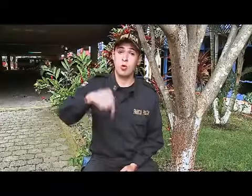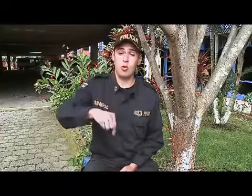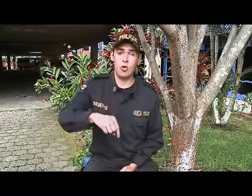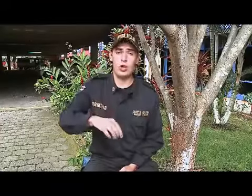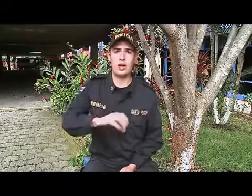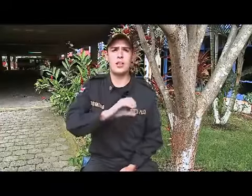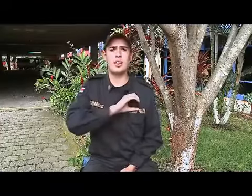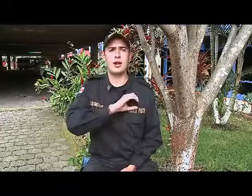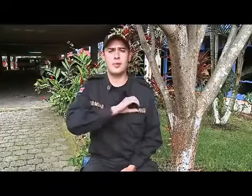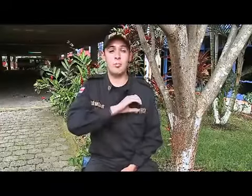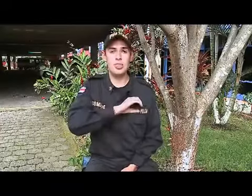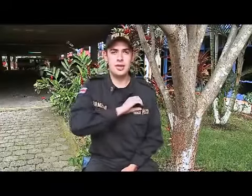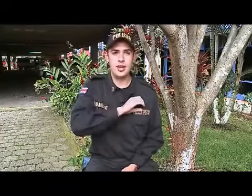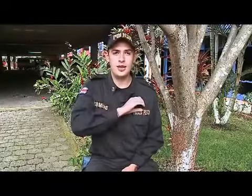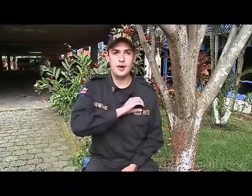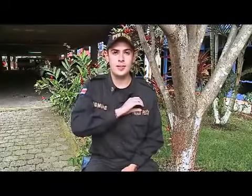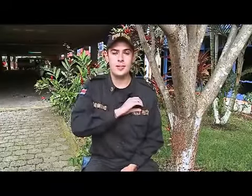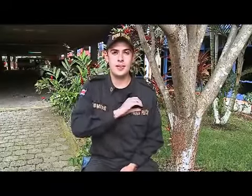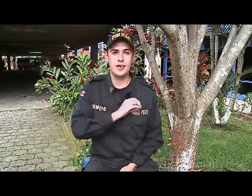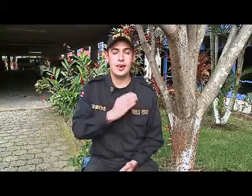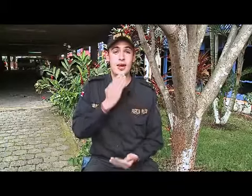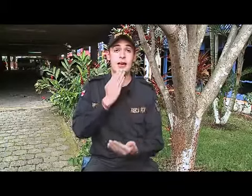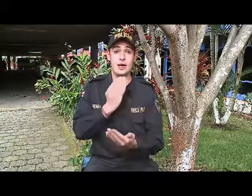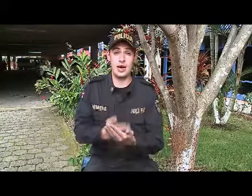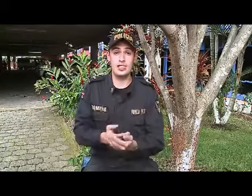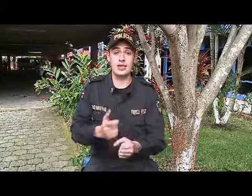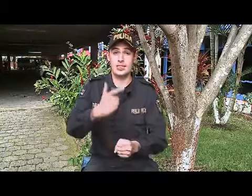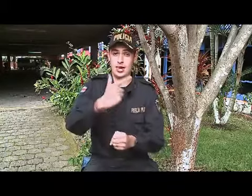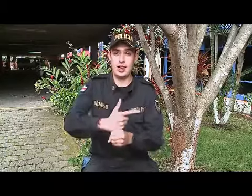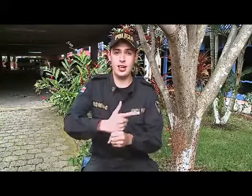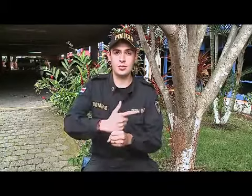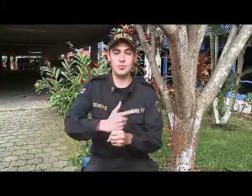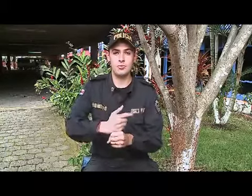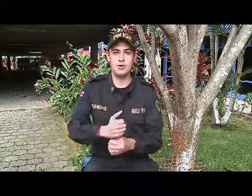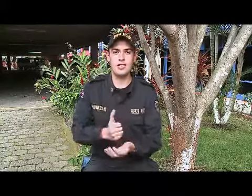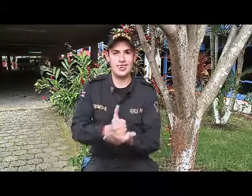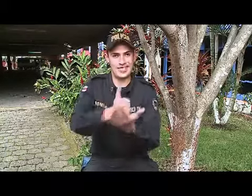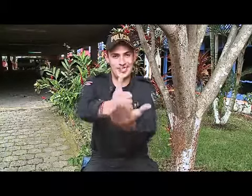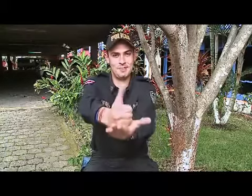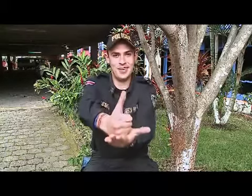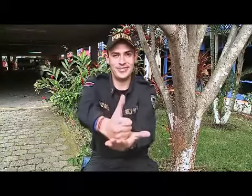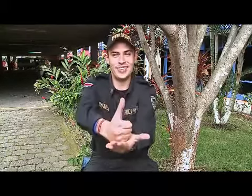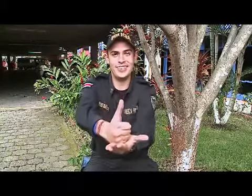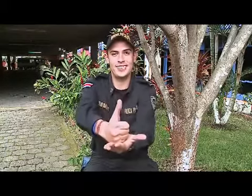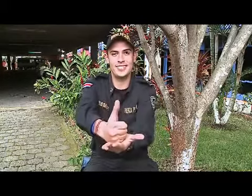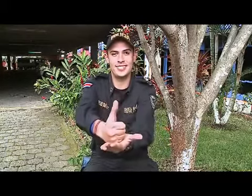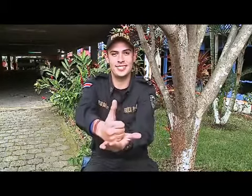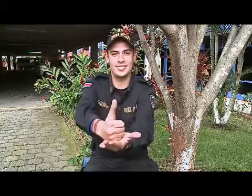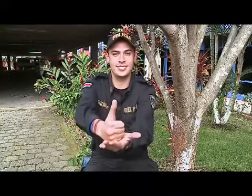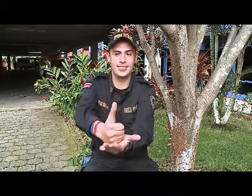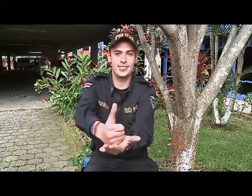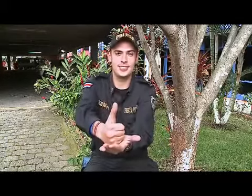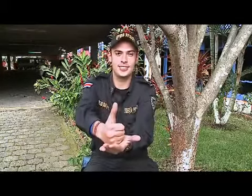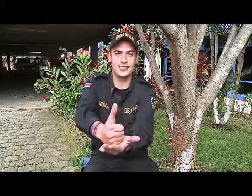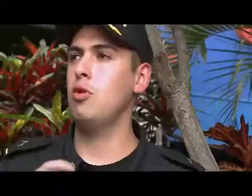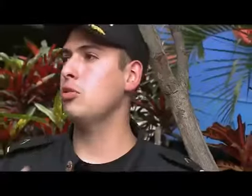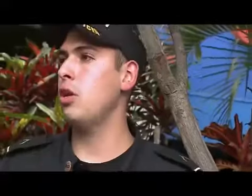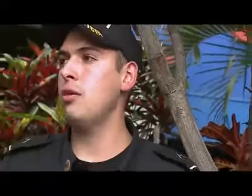Hoy la policía, gracias a Lesco, está para ayudarme. La